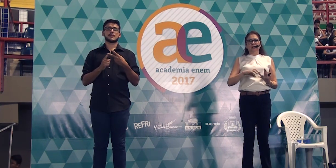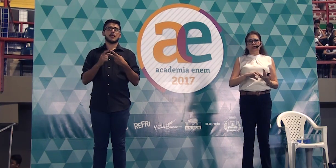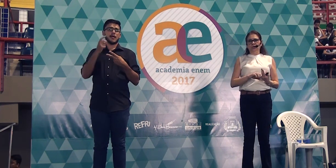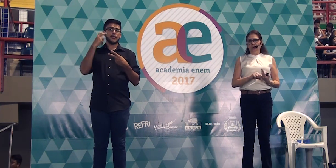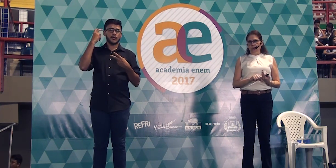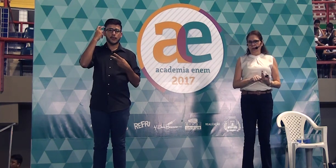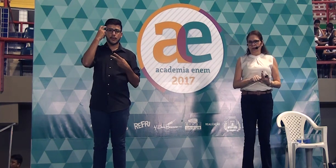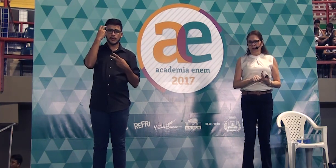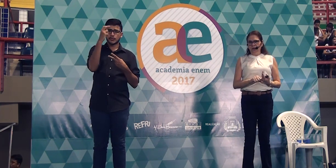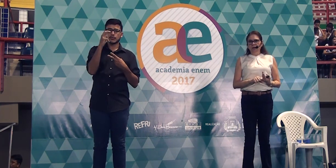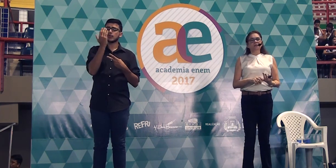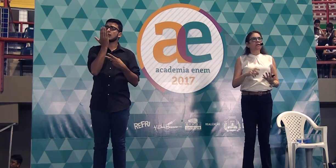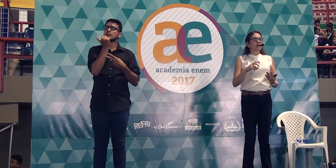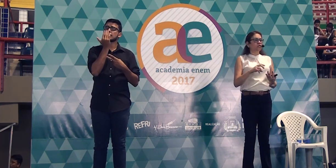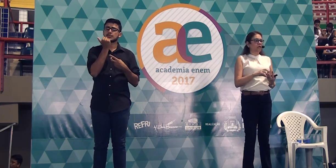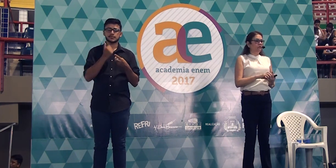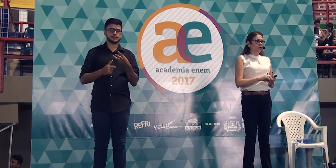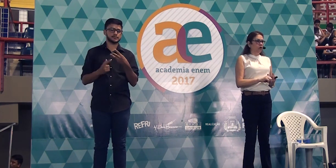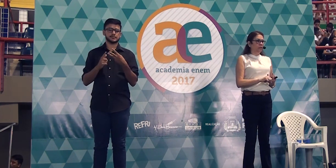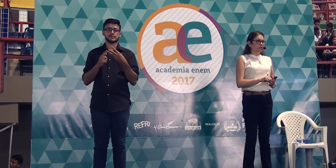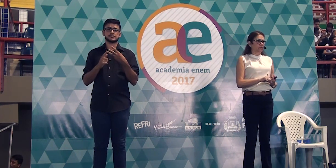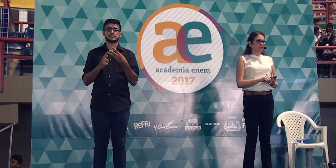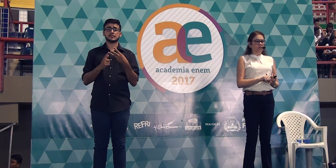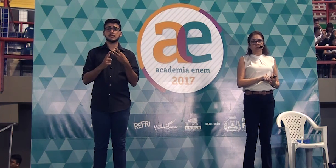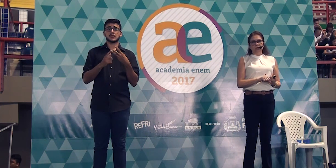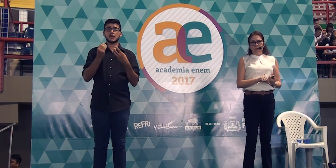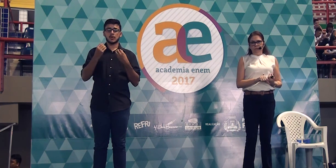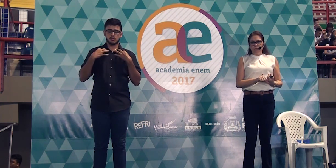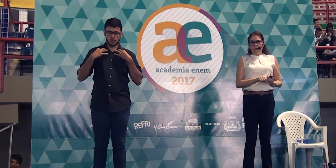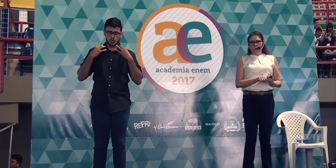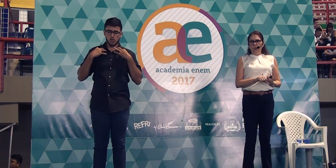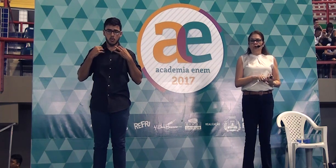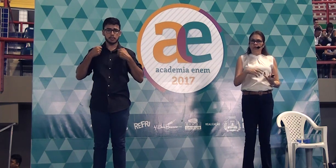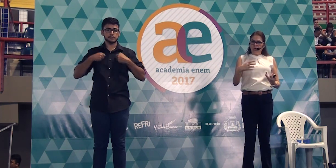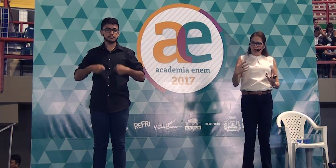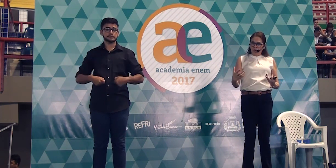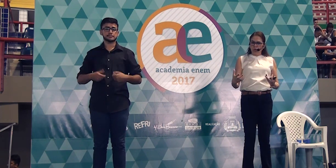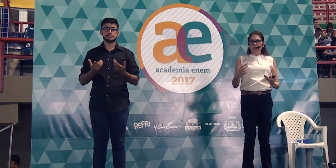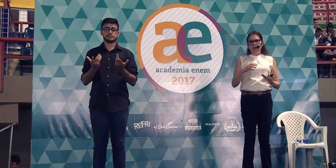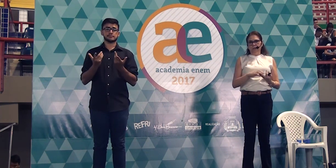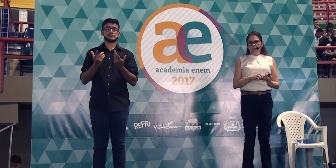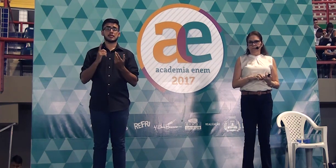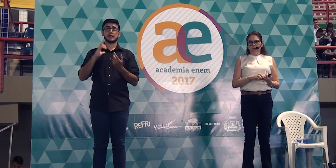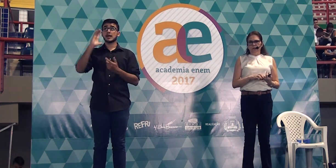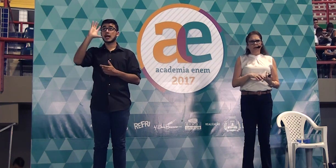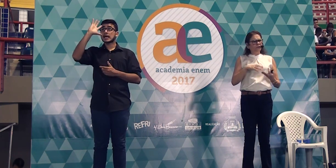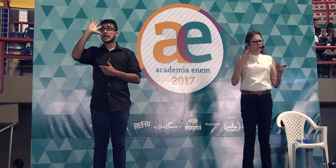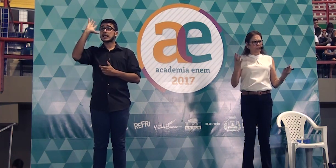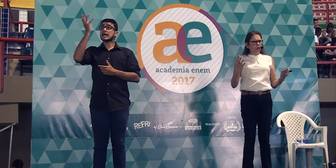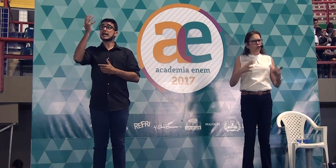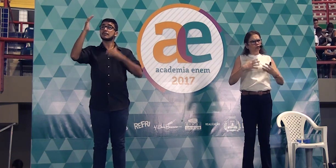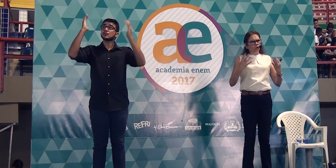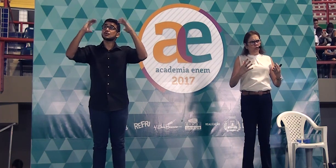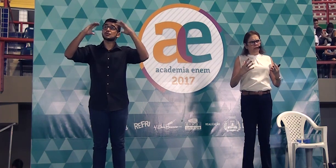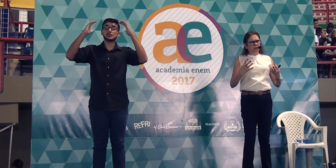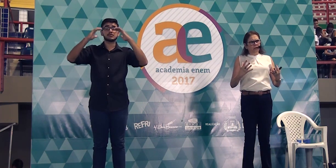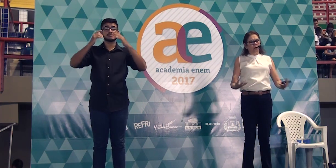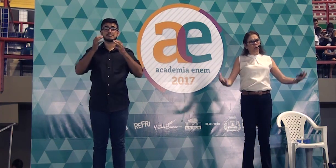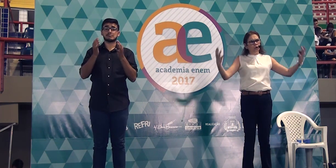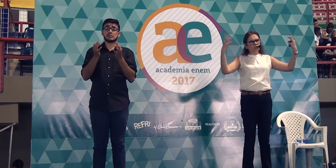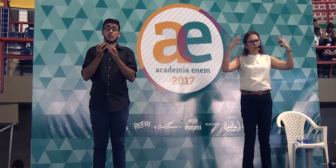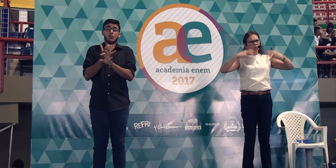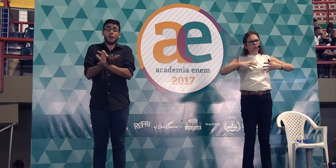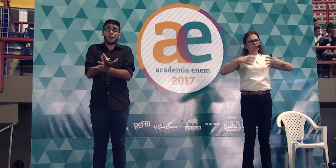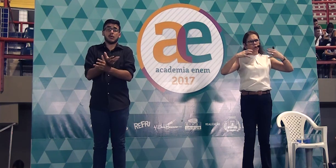cultura gastronômica, seja a forma de se vestir por conta do nosso clima, enfim, cultura